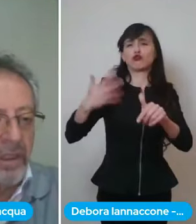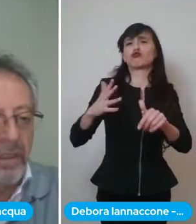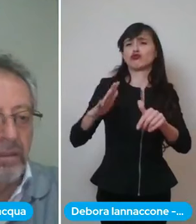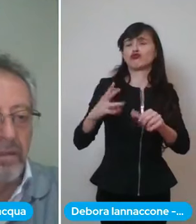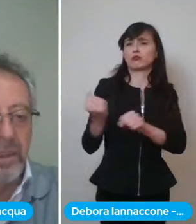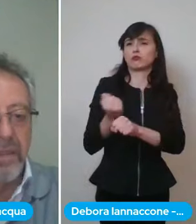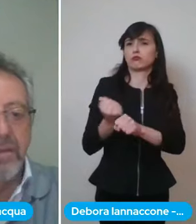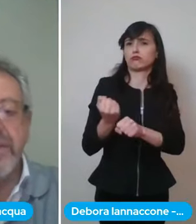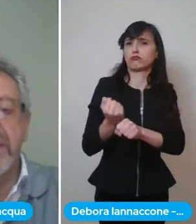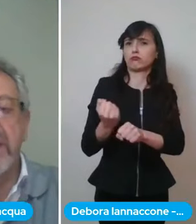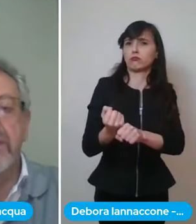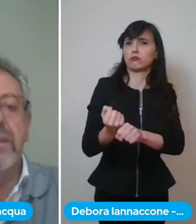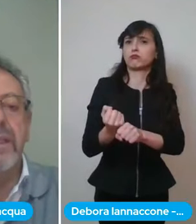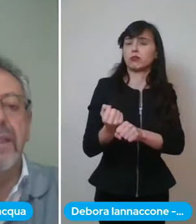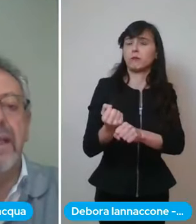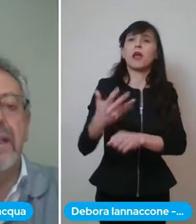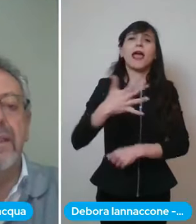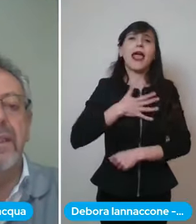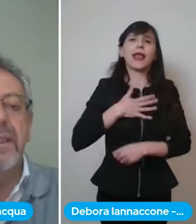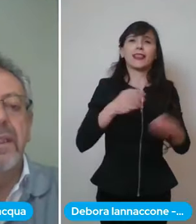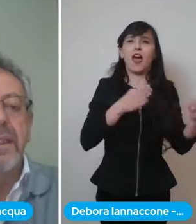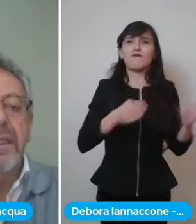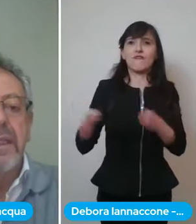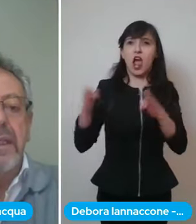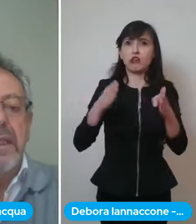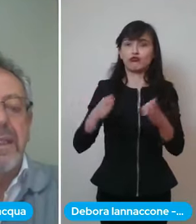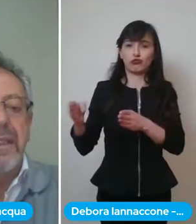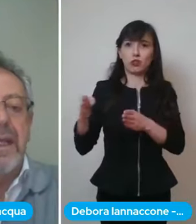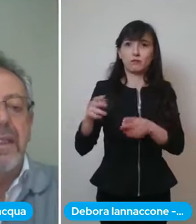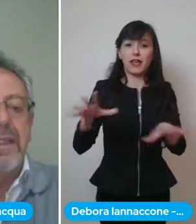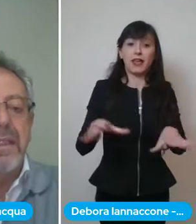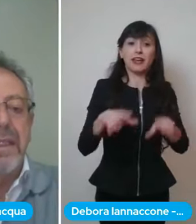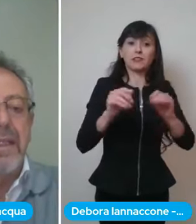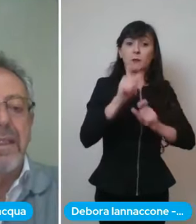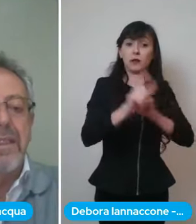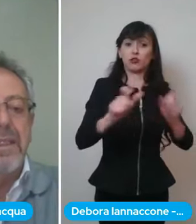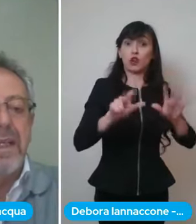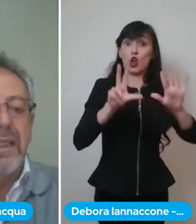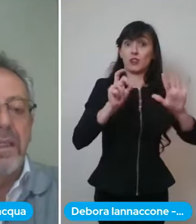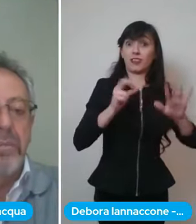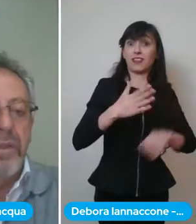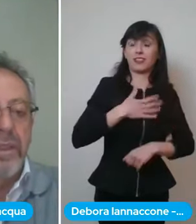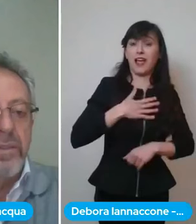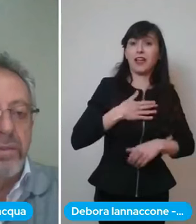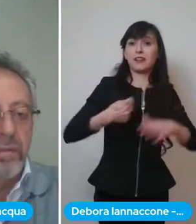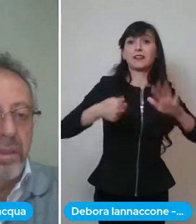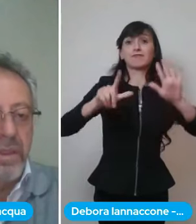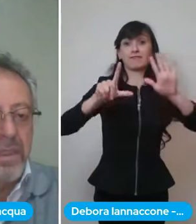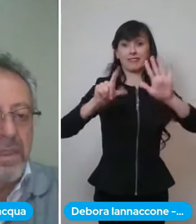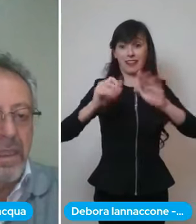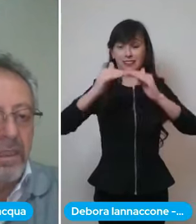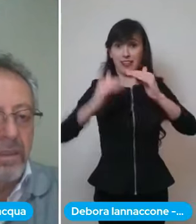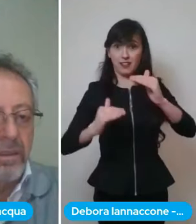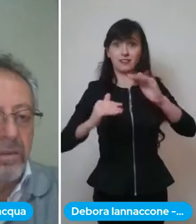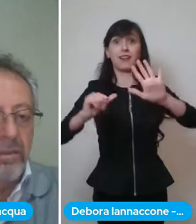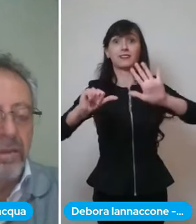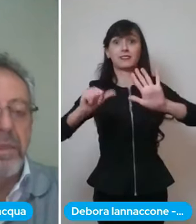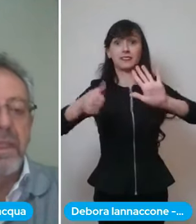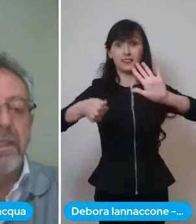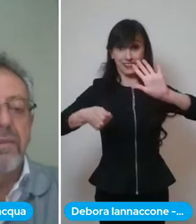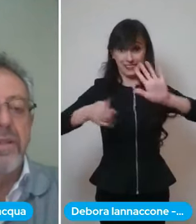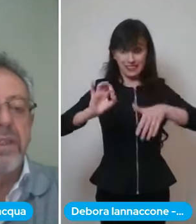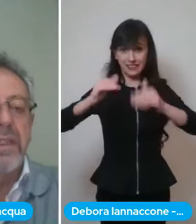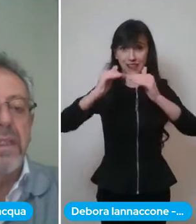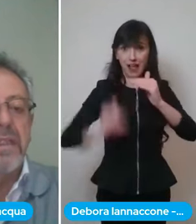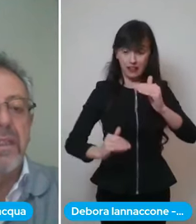di età, partendo dalle fasce di età di 80 anni a 70, 70, 60 e poi al di sotto dei 60. Si sono